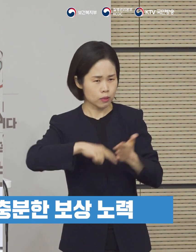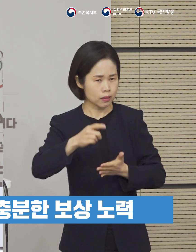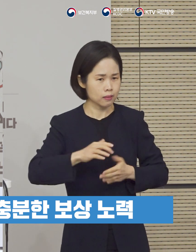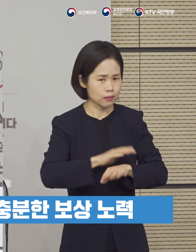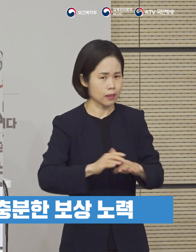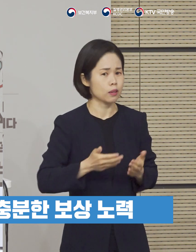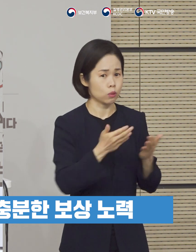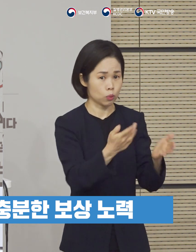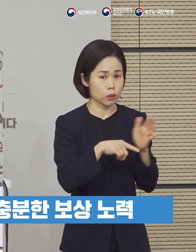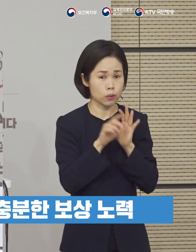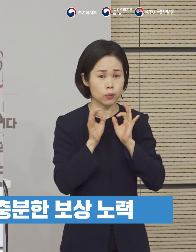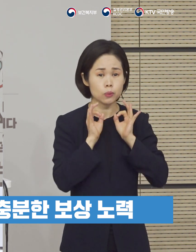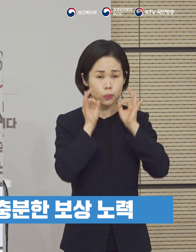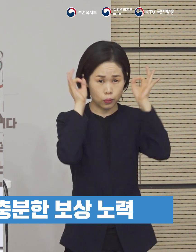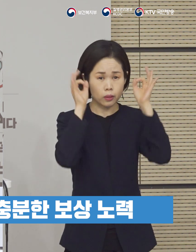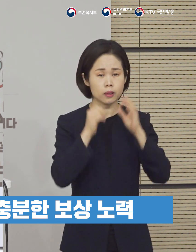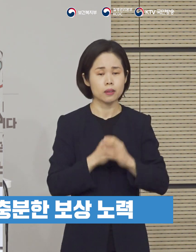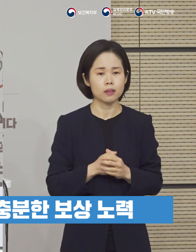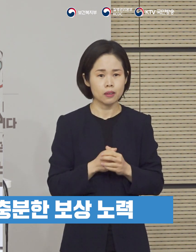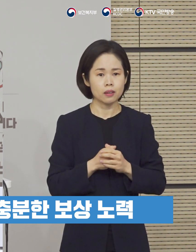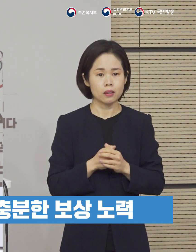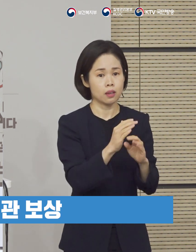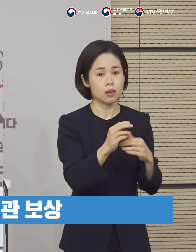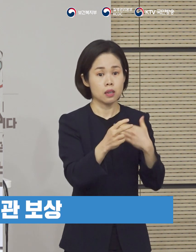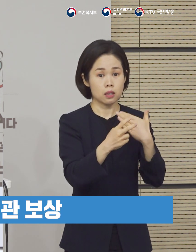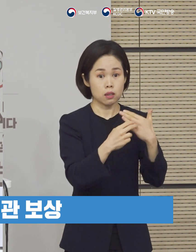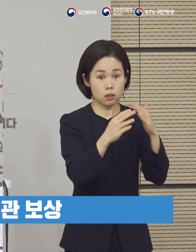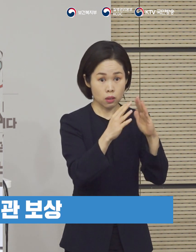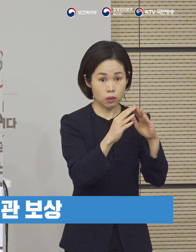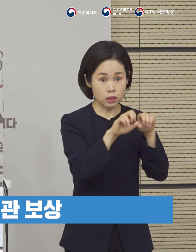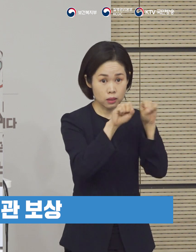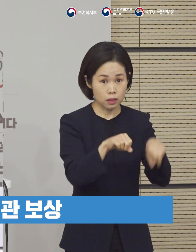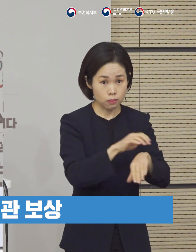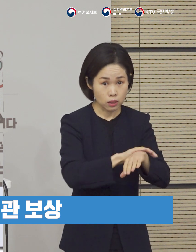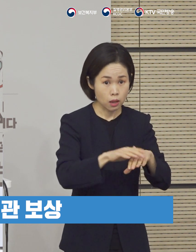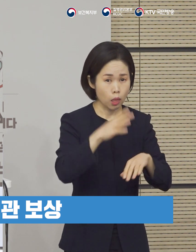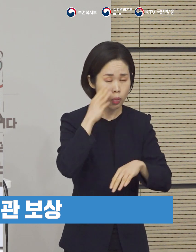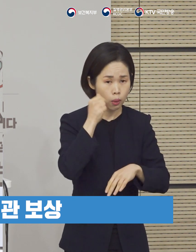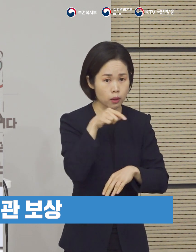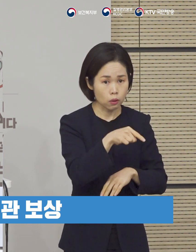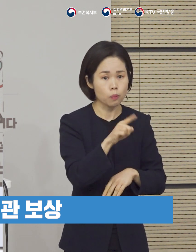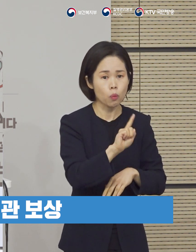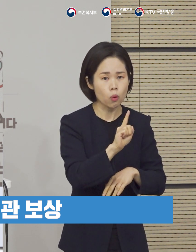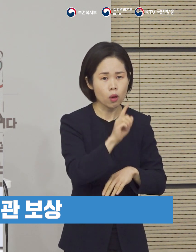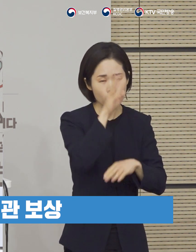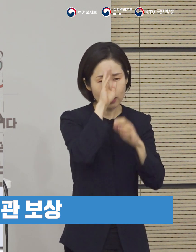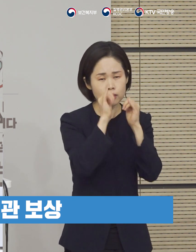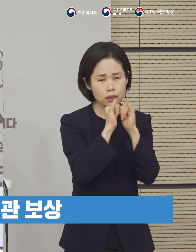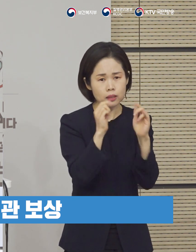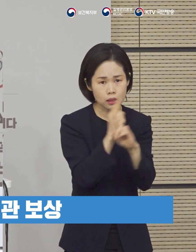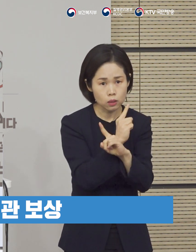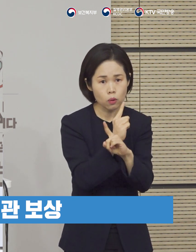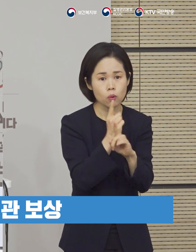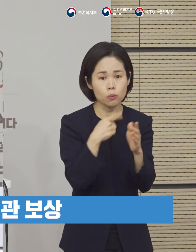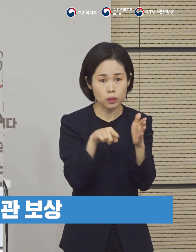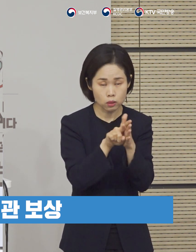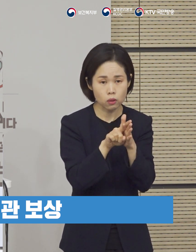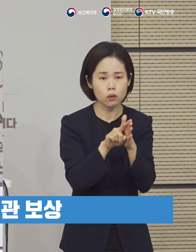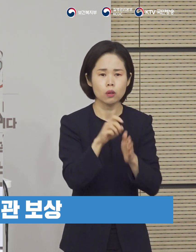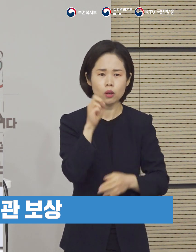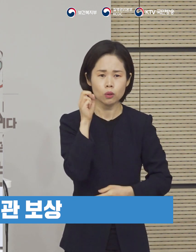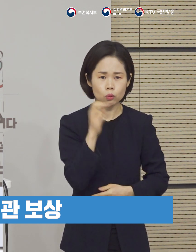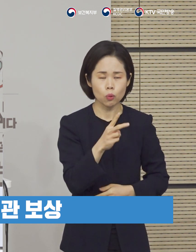충분한 보상을 할 수 있도록 노력하라고 합니다. 의료기관을 잘 지키는 것은 환자를 치료하기 위해서도